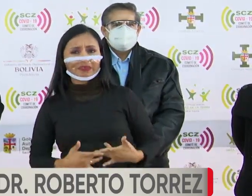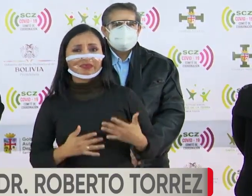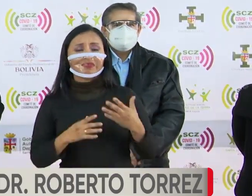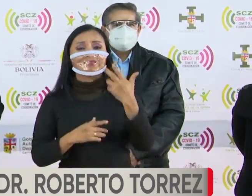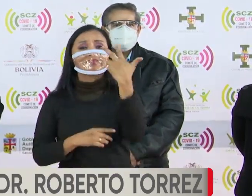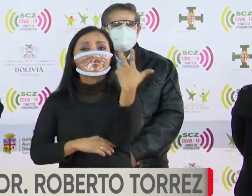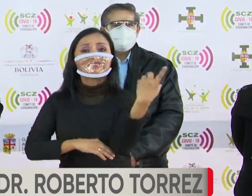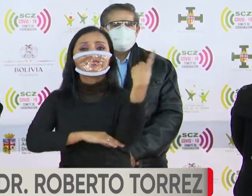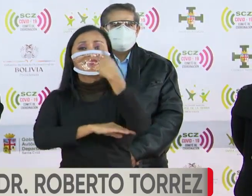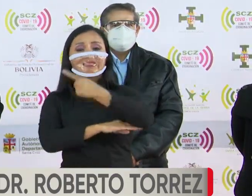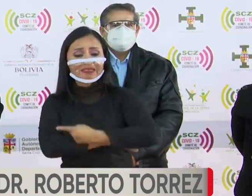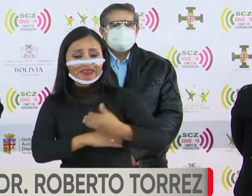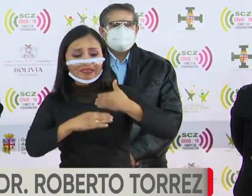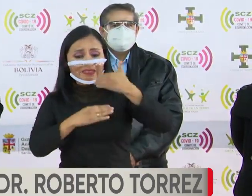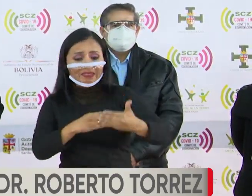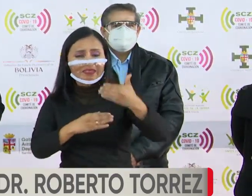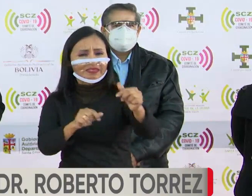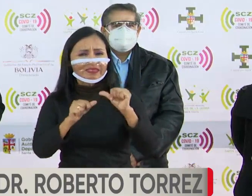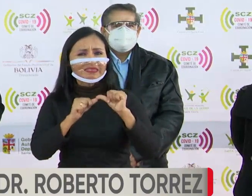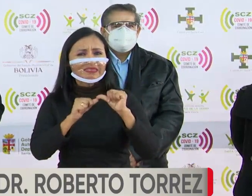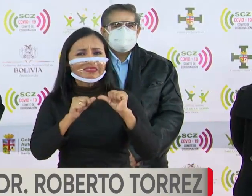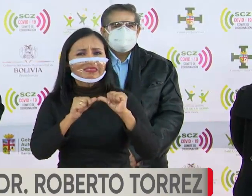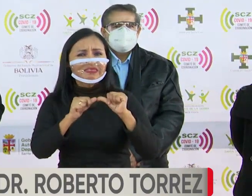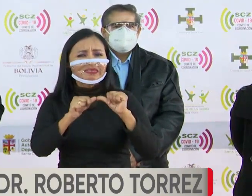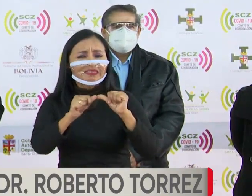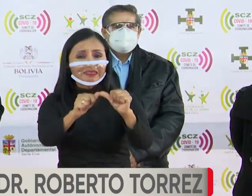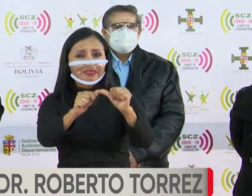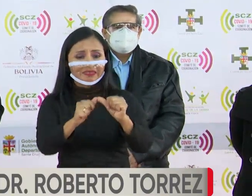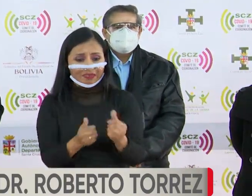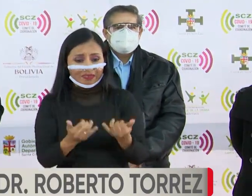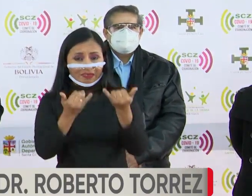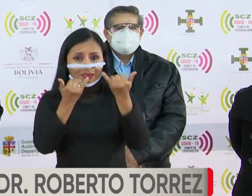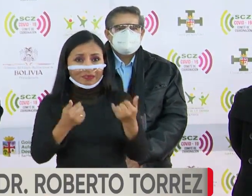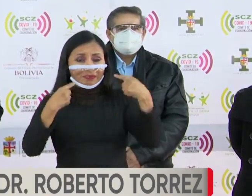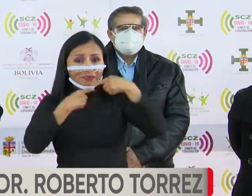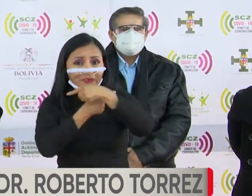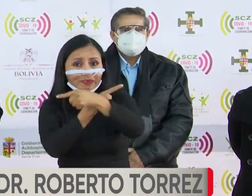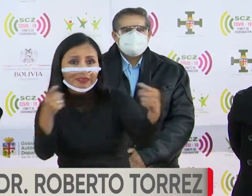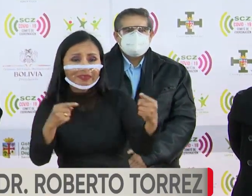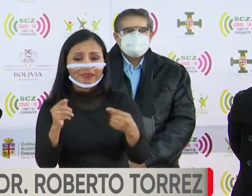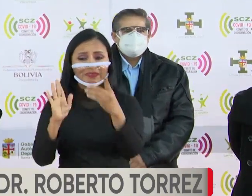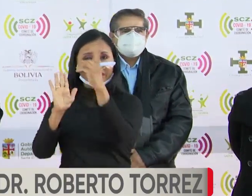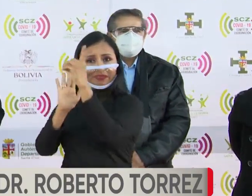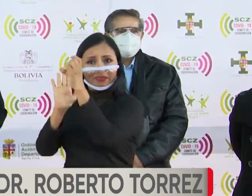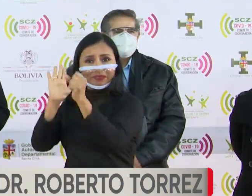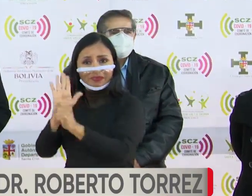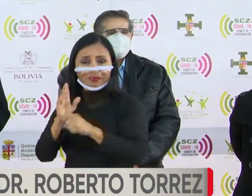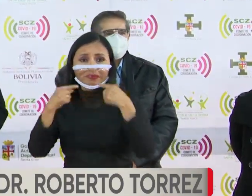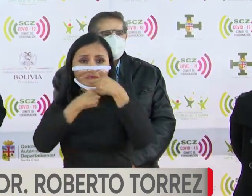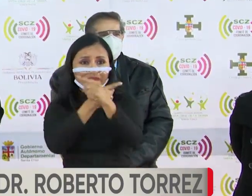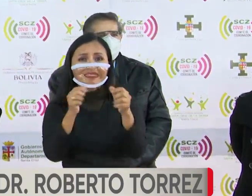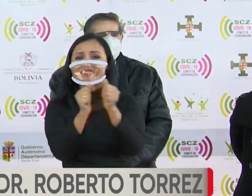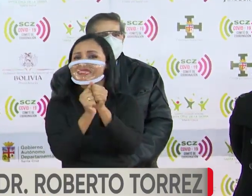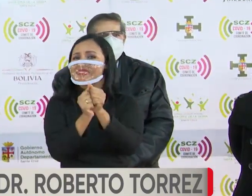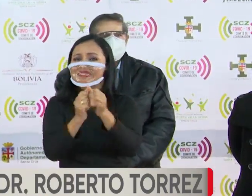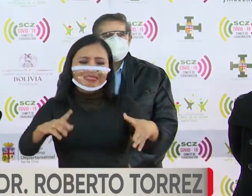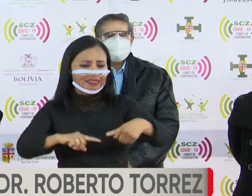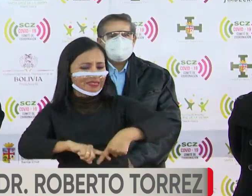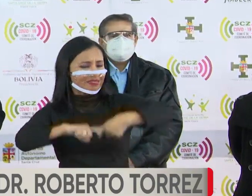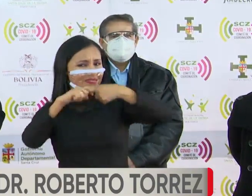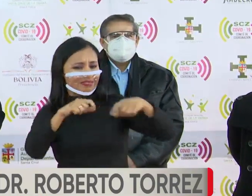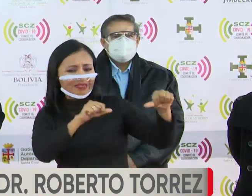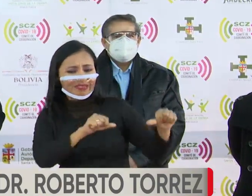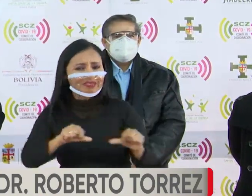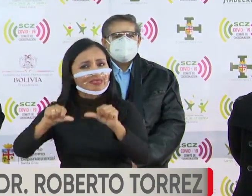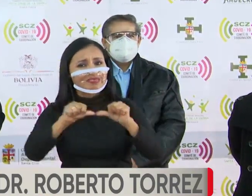por tres vías hábiles continuos, computables a partir de la promulgación del presente decreto, sin suspensión de